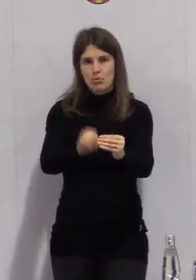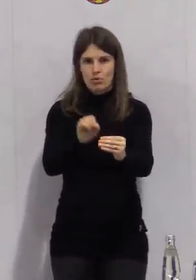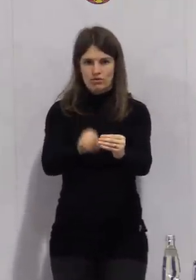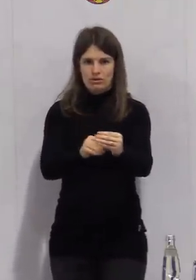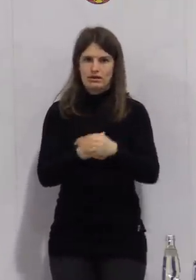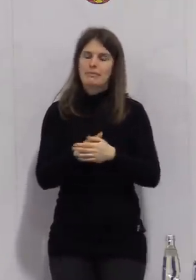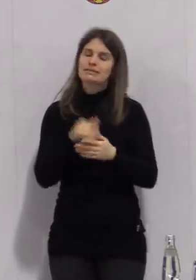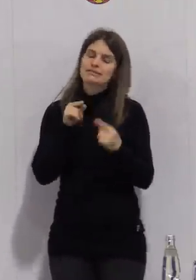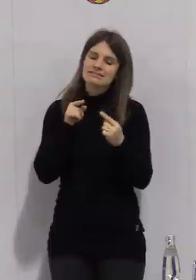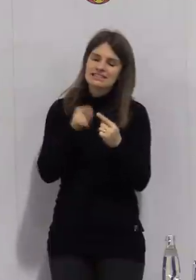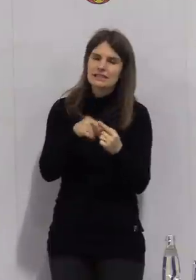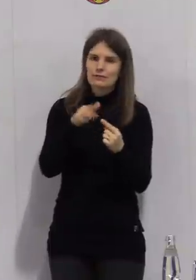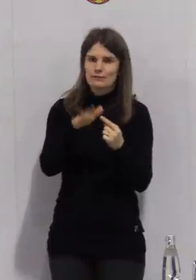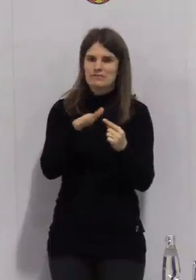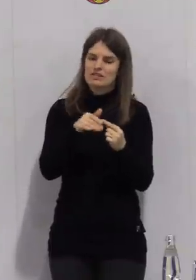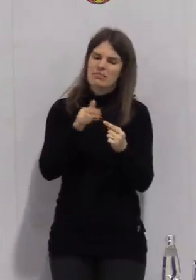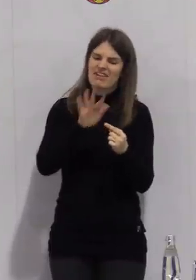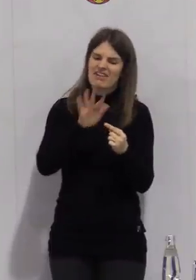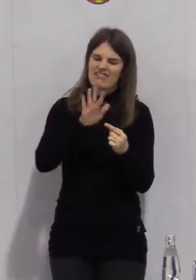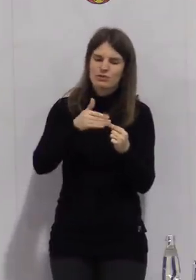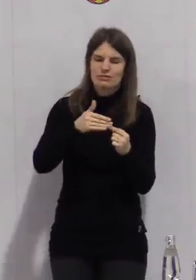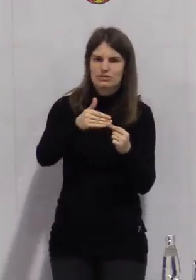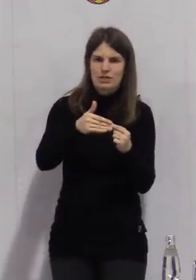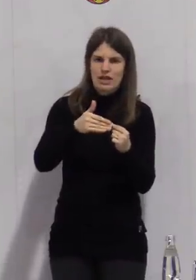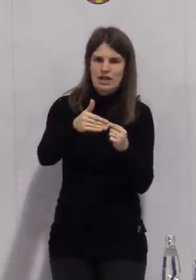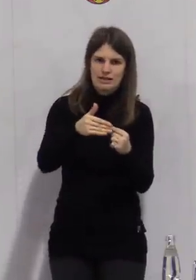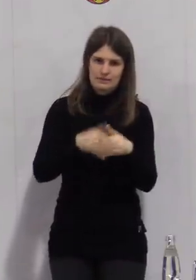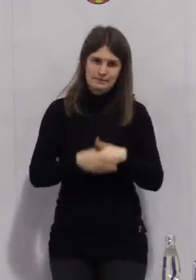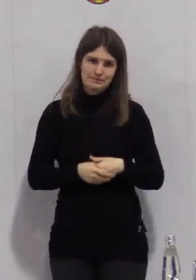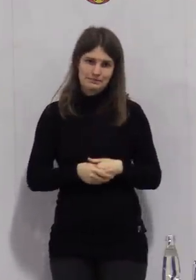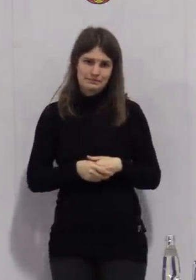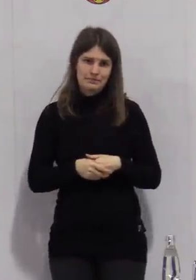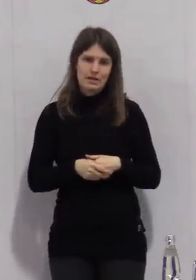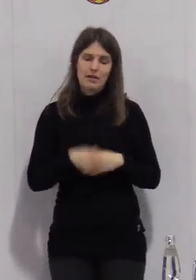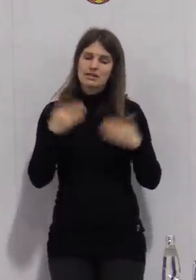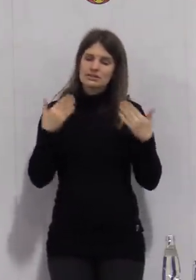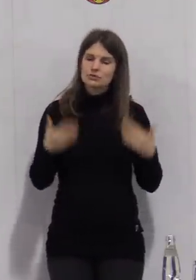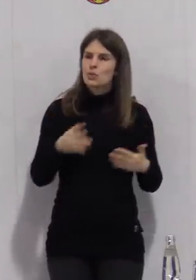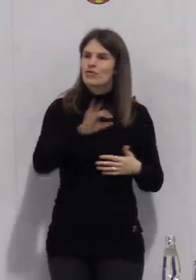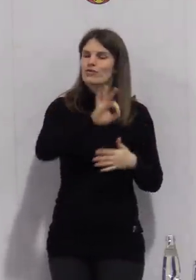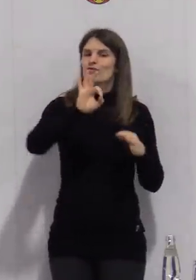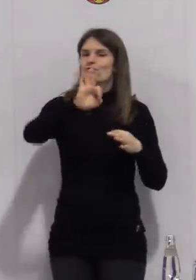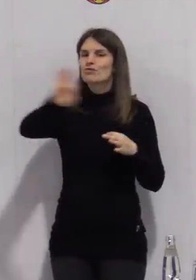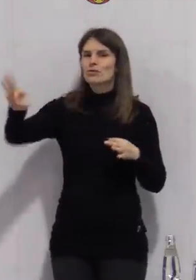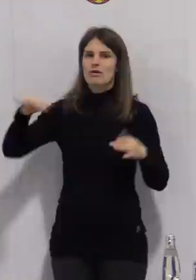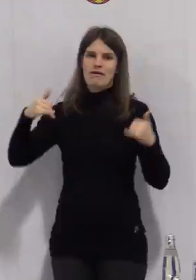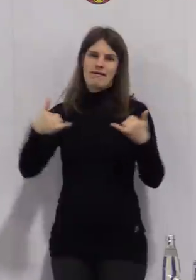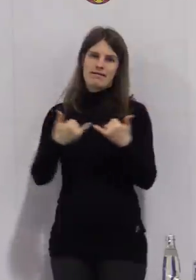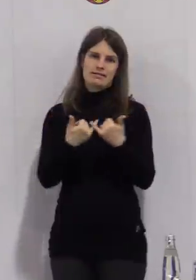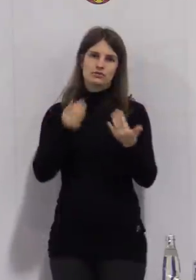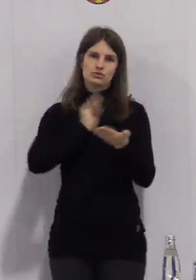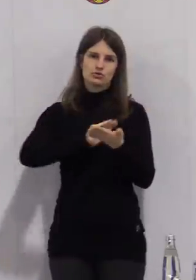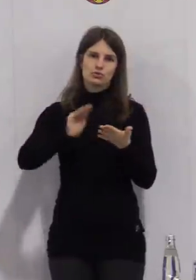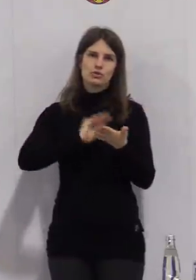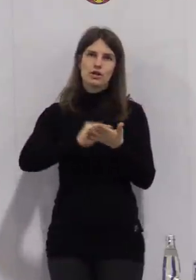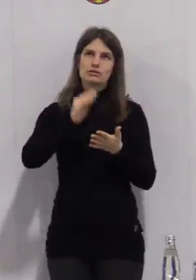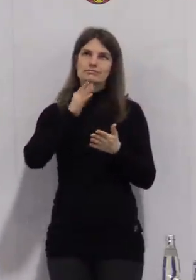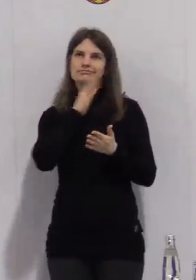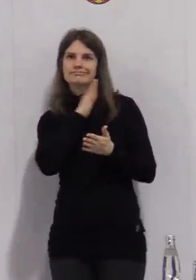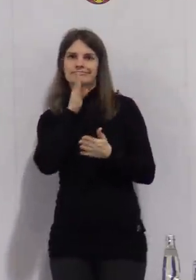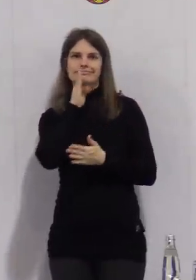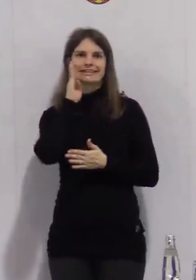damit vor allen Dingen den Eltern und den Schülern eine Perspektive